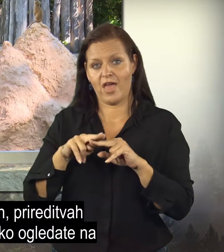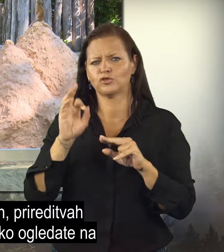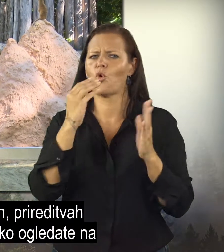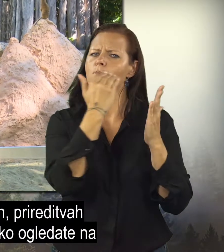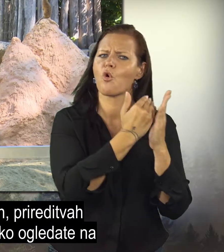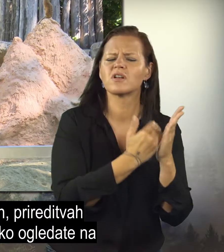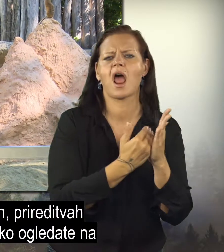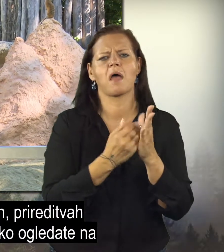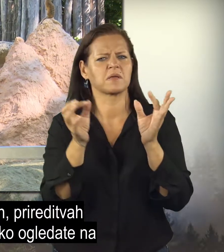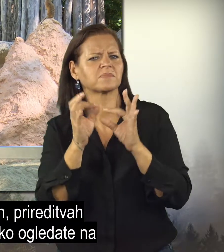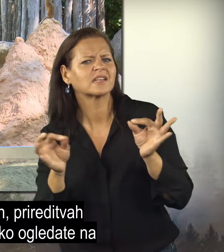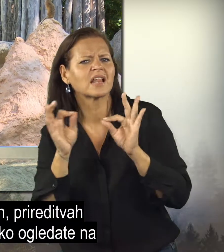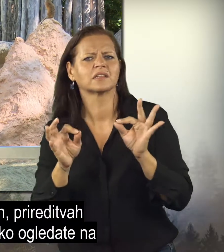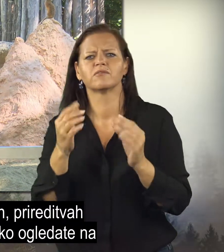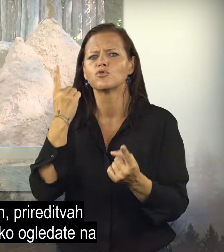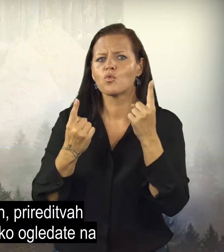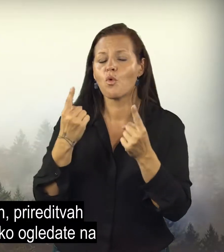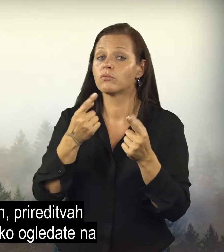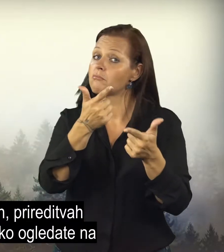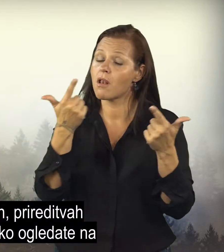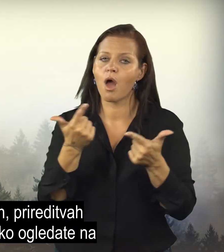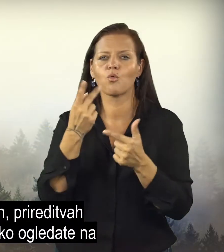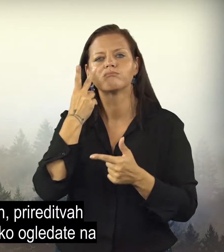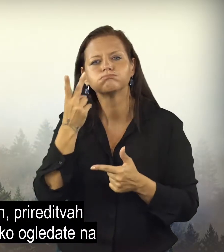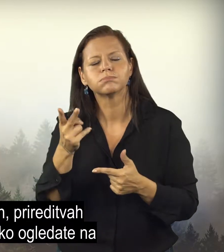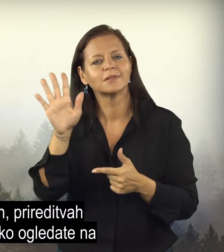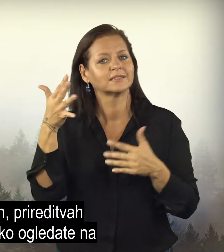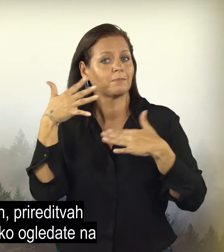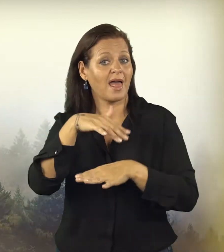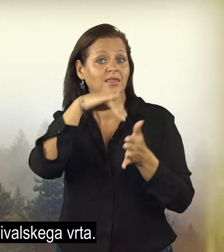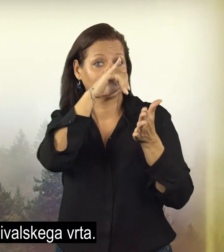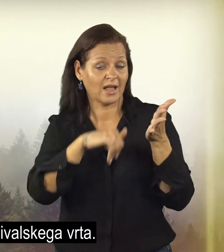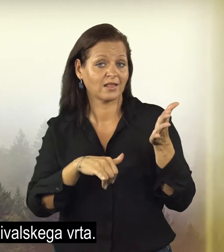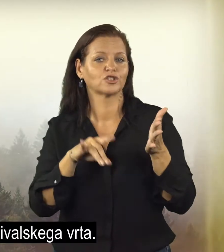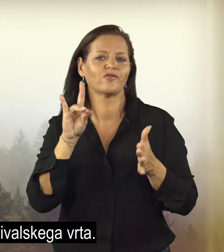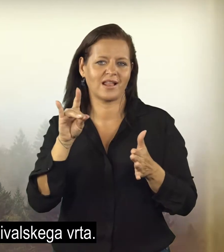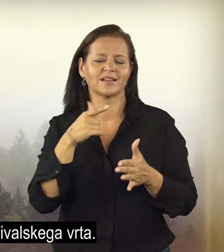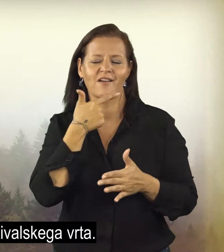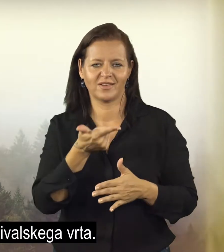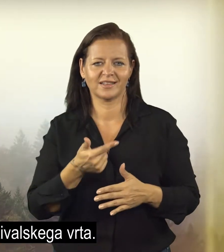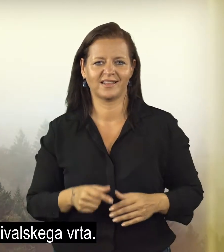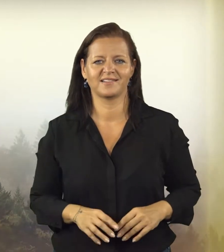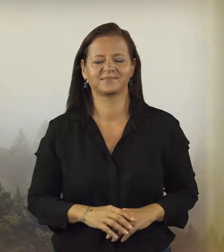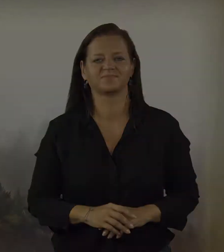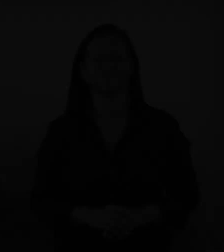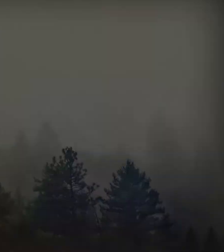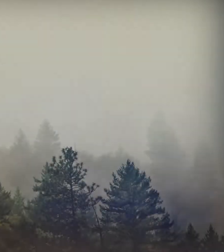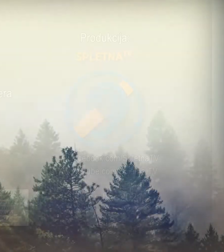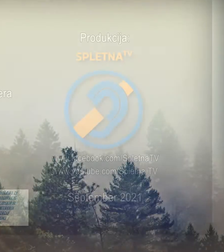Več o programih, prireditvah in dogodkih si lahko ogledate na spletnih stranih živalskega vrta.